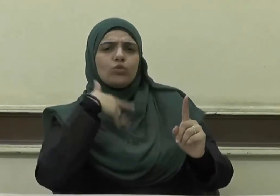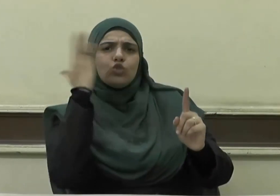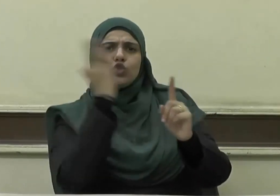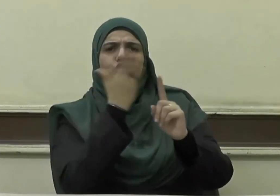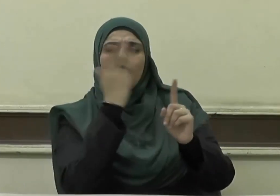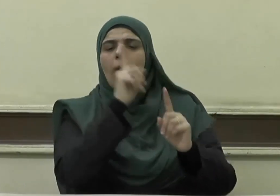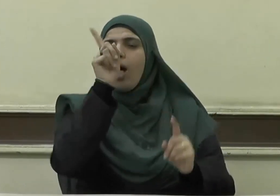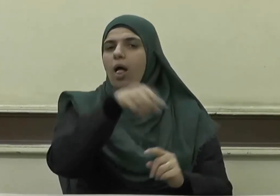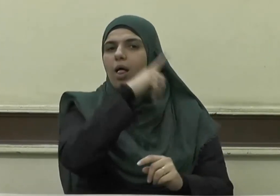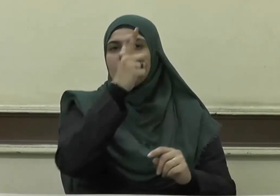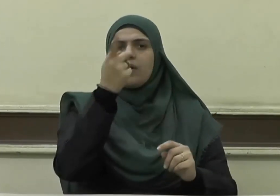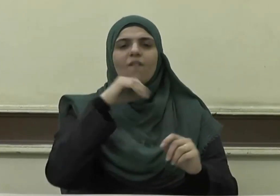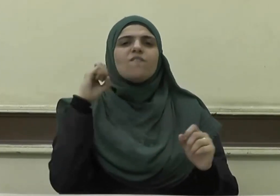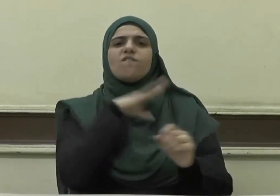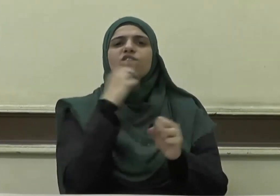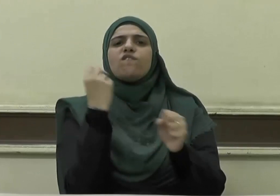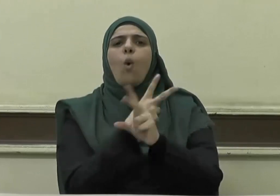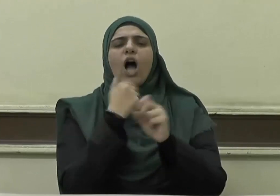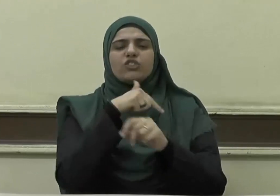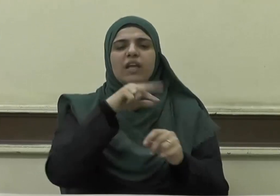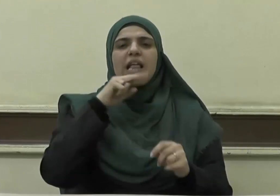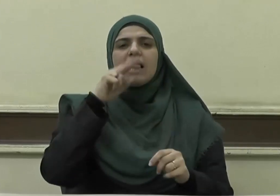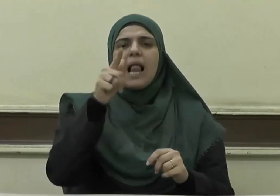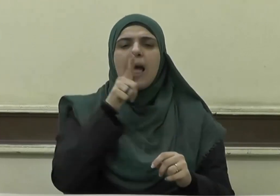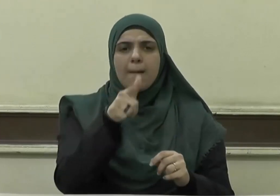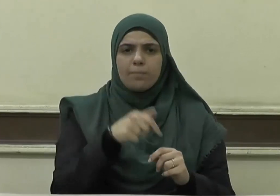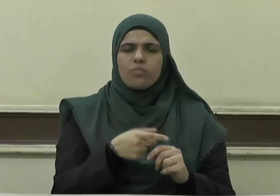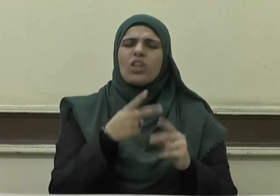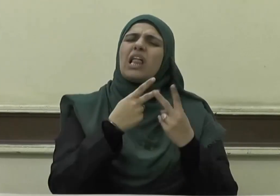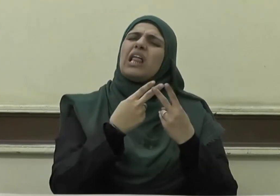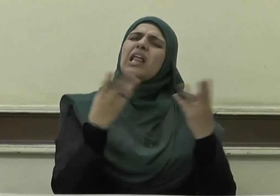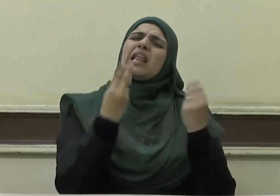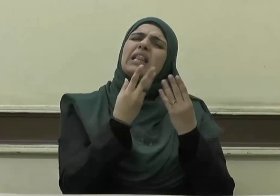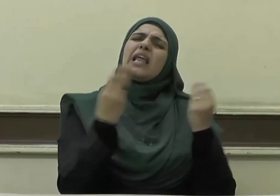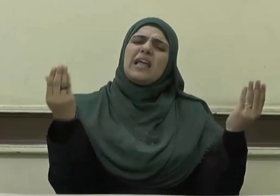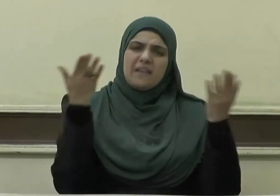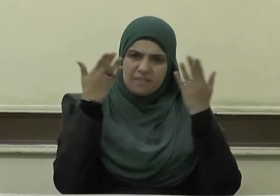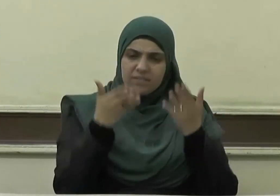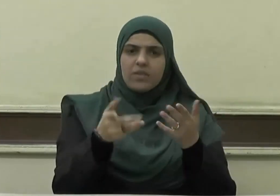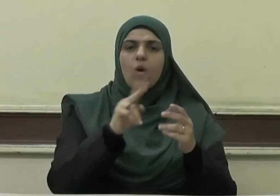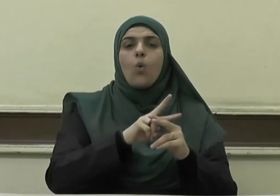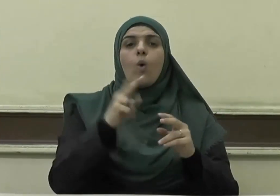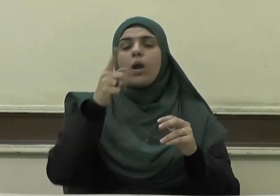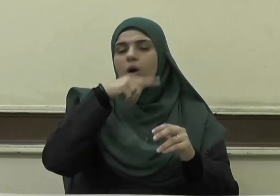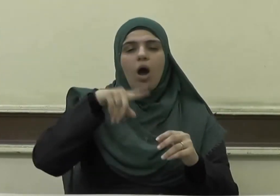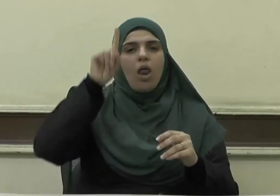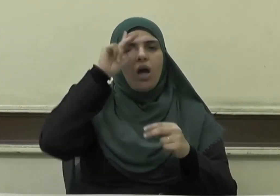والفحش في القول وغير ذلك مما نهى الإسلام عنه